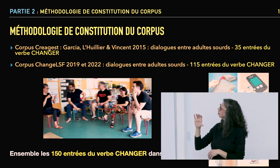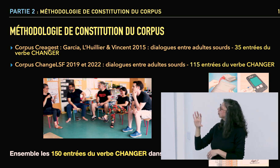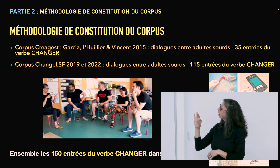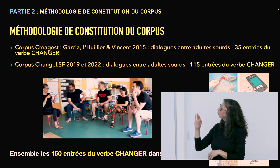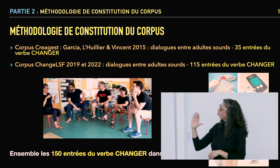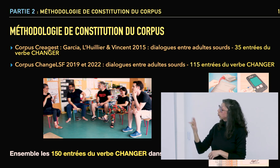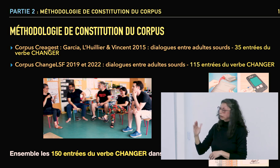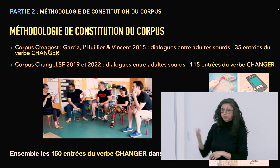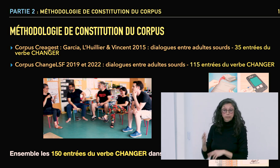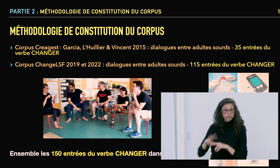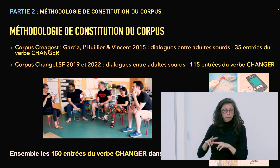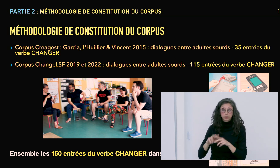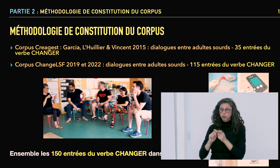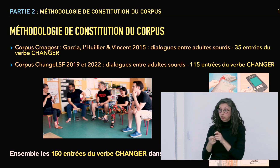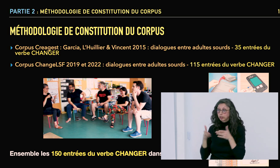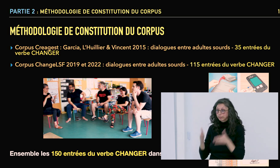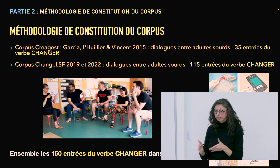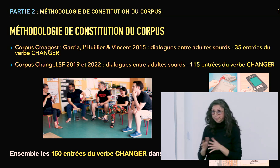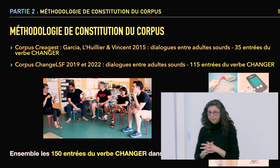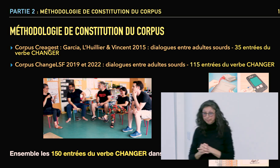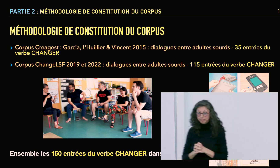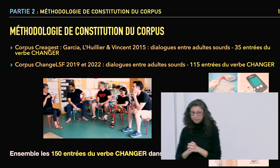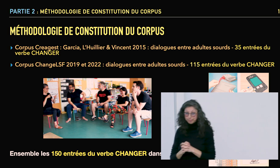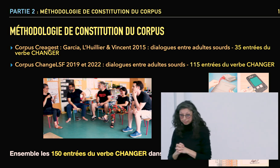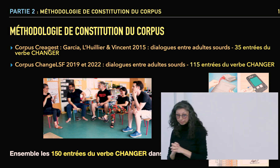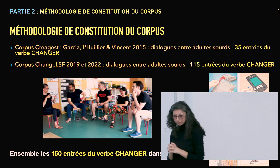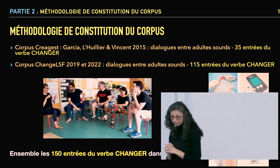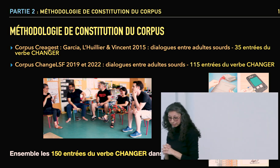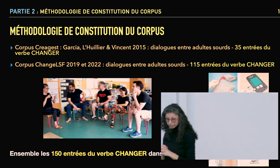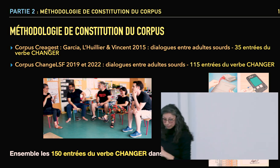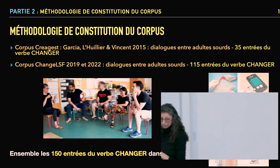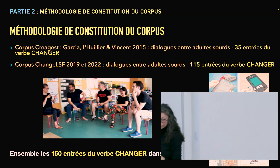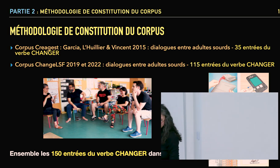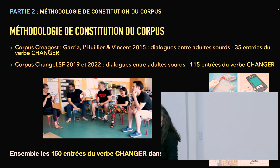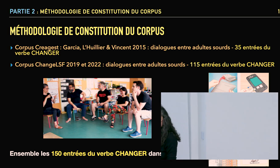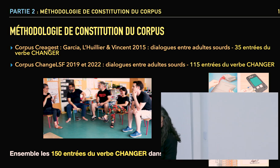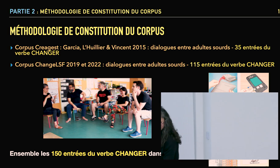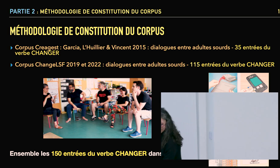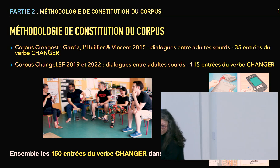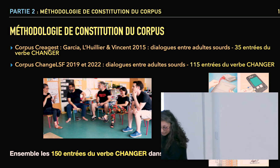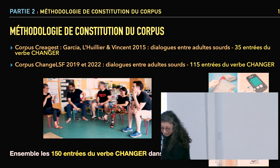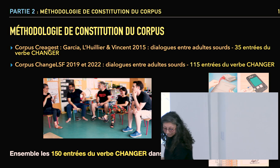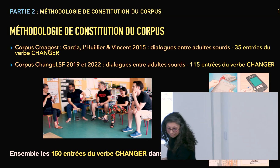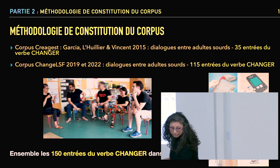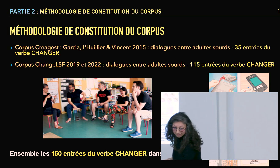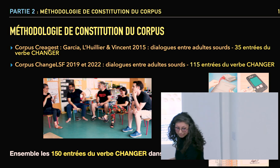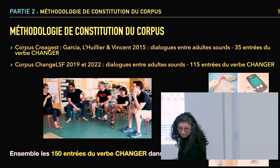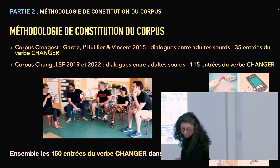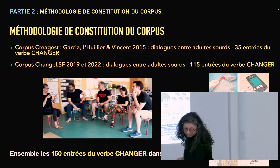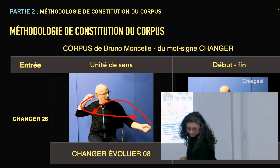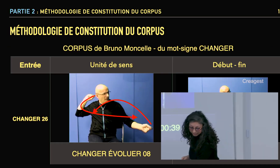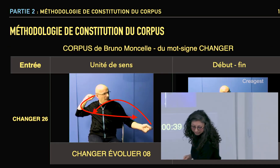des échanges autour de ces images. Nous sommes arrivés au final à 115 entrées du verbe changer. 150 pardon.